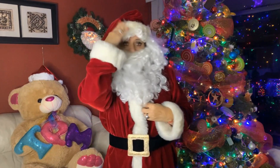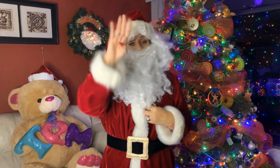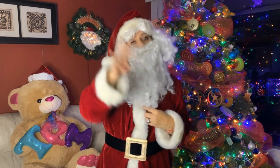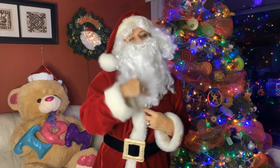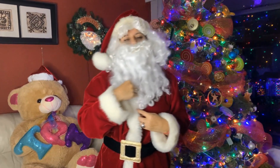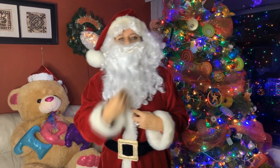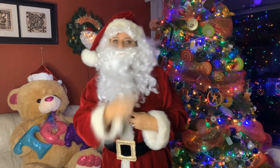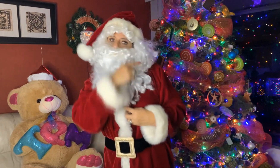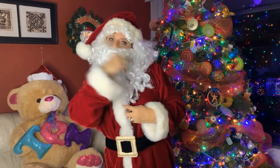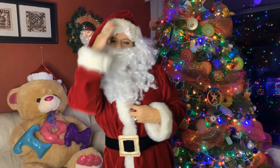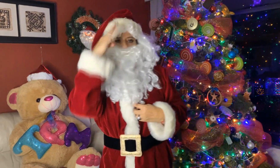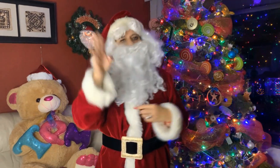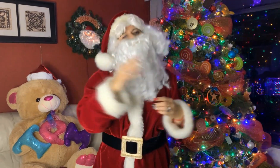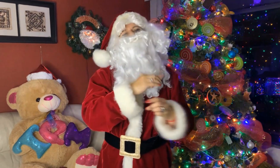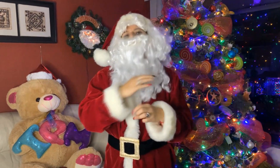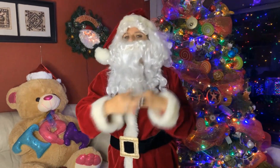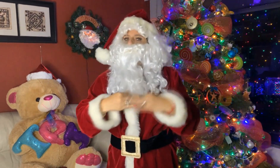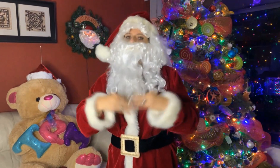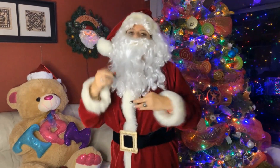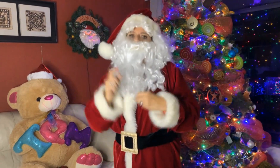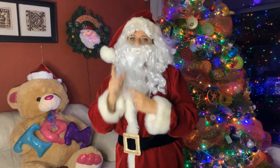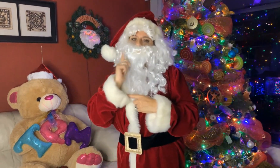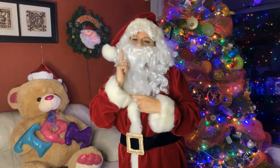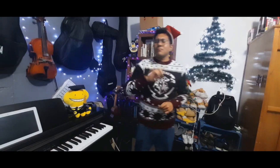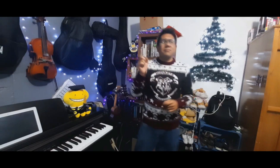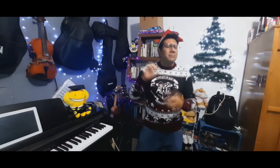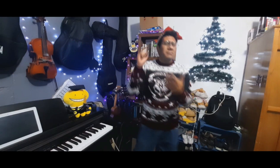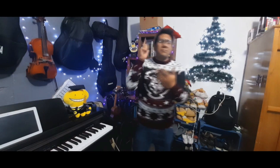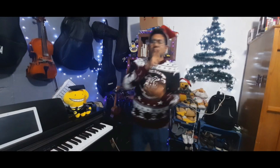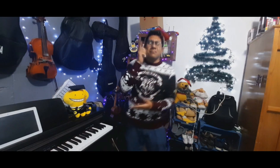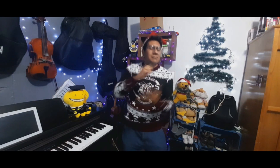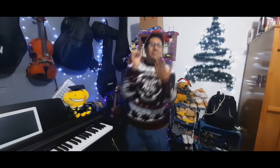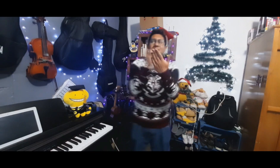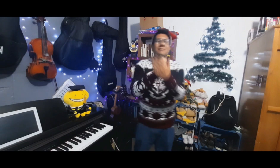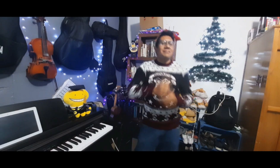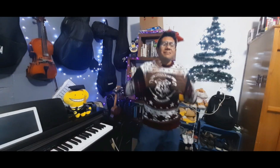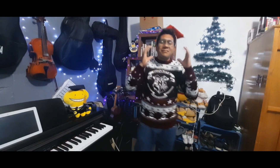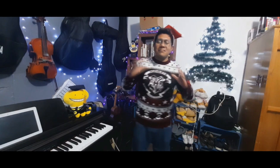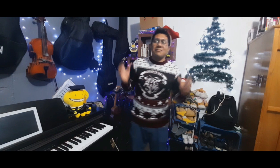sabe de mí, él lo sabe todo, intentes huir Santa Cruz llegó,